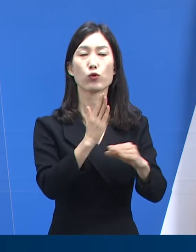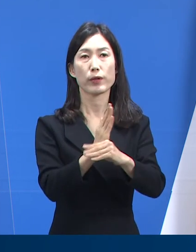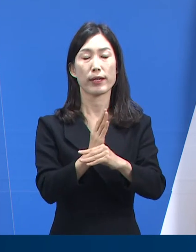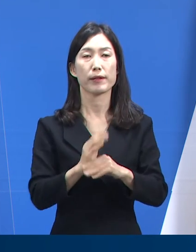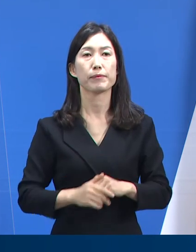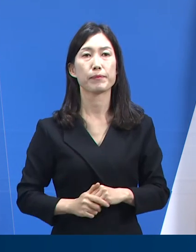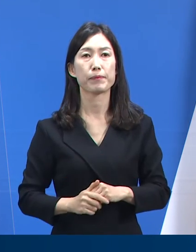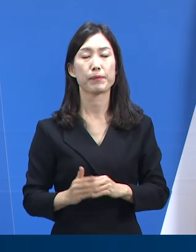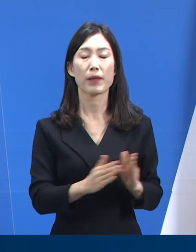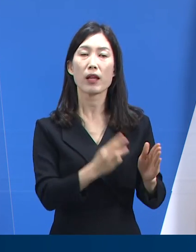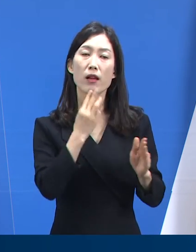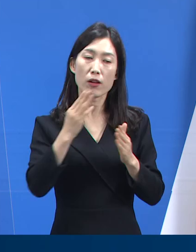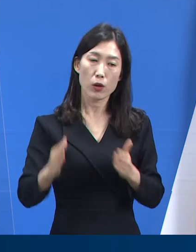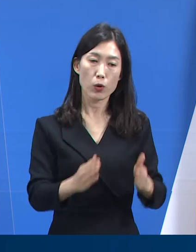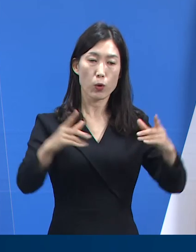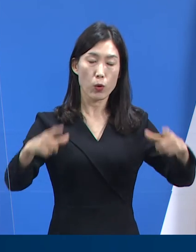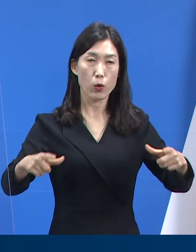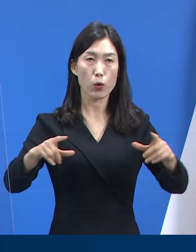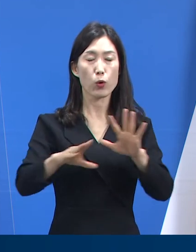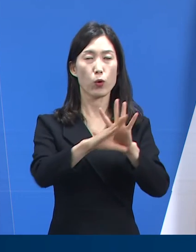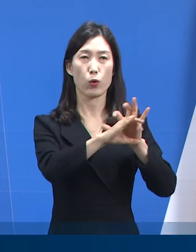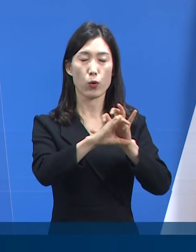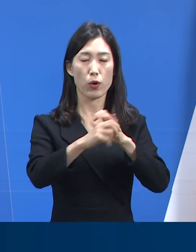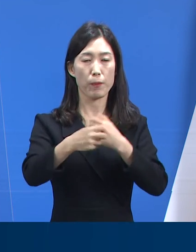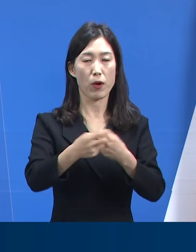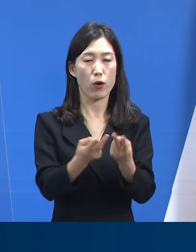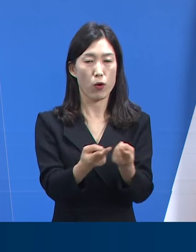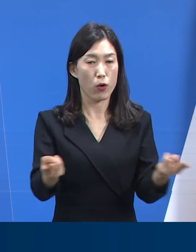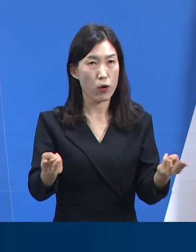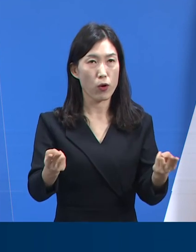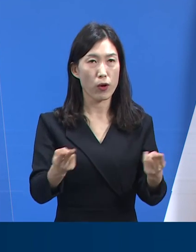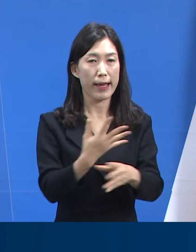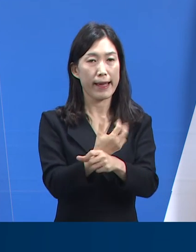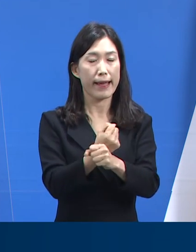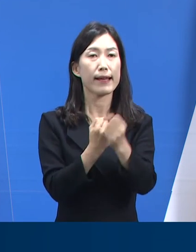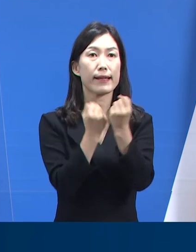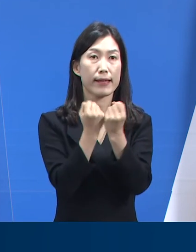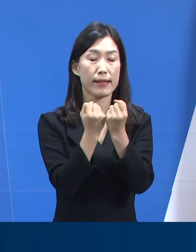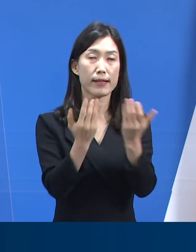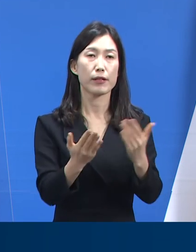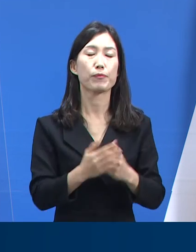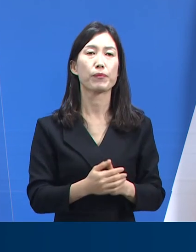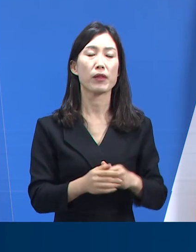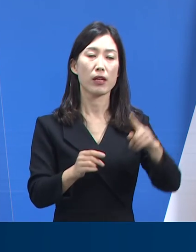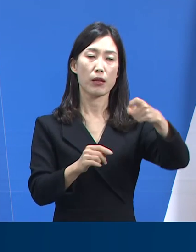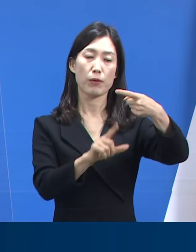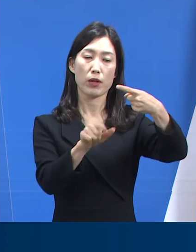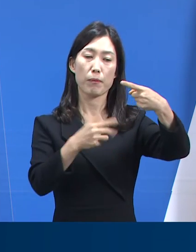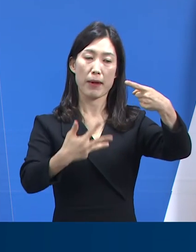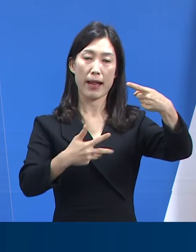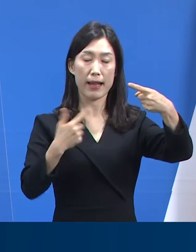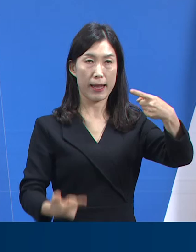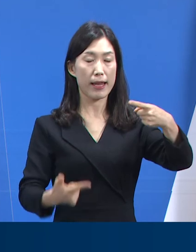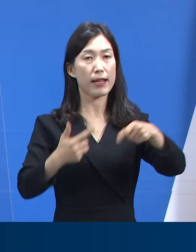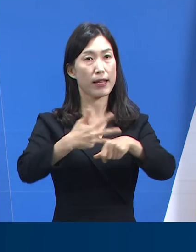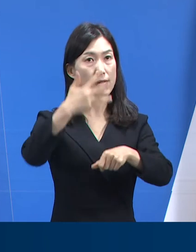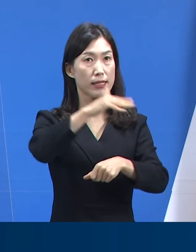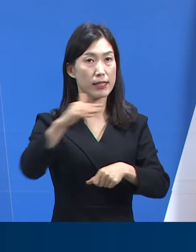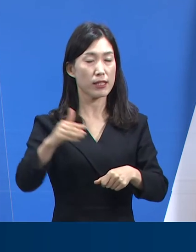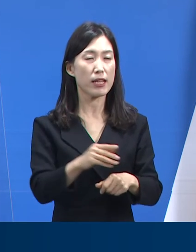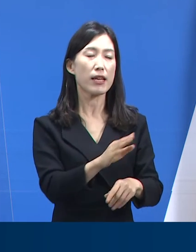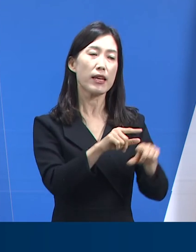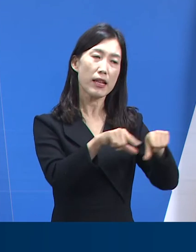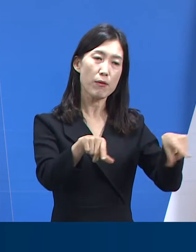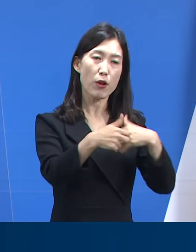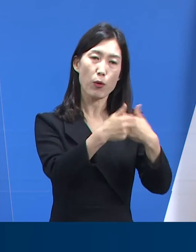다음은 경기도 코로나19 병상 운영 현황에 대하여 말씀드리겠습니다. 12월 8일 20시 기준 일반과 중청